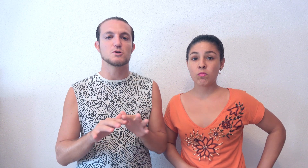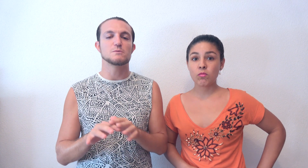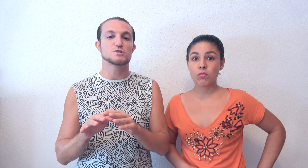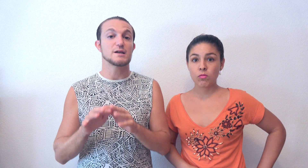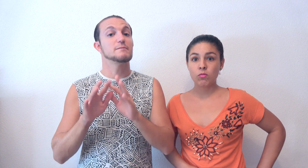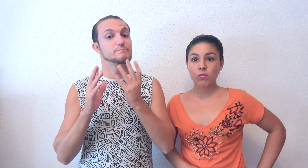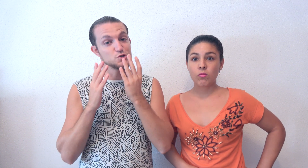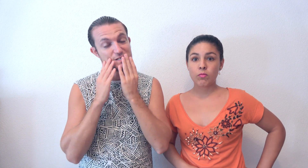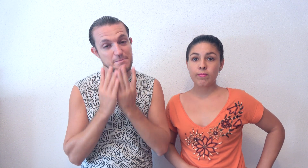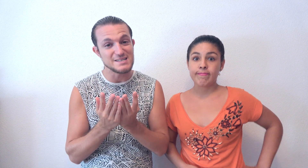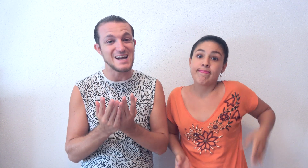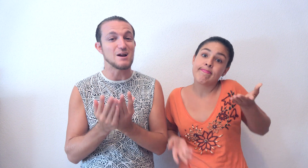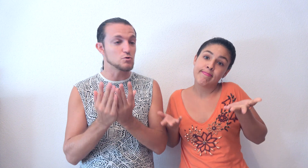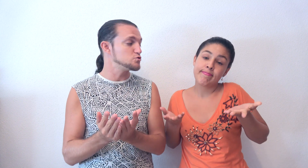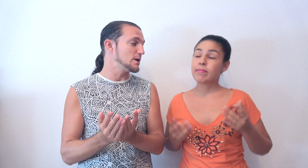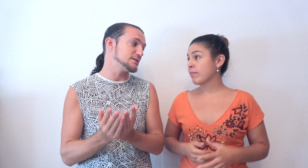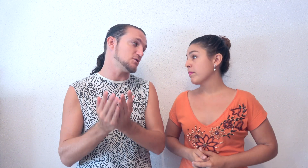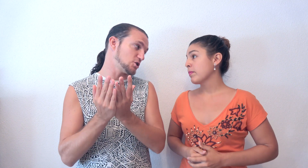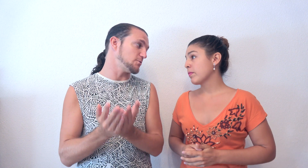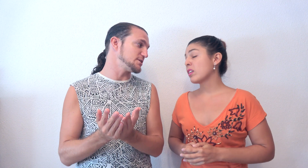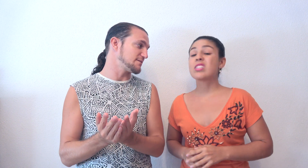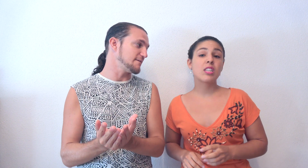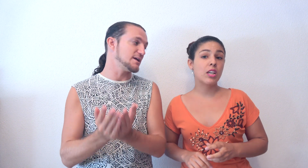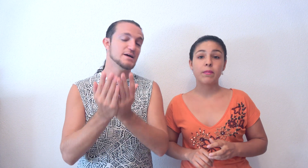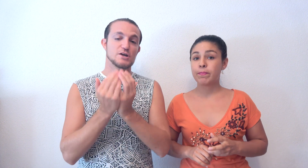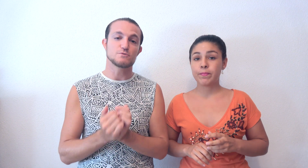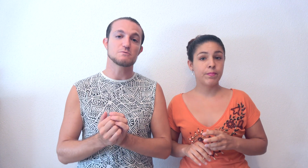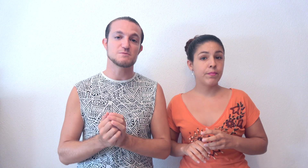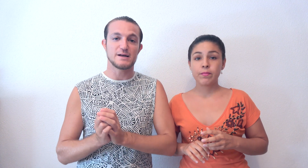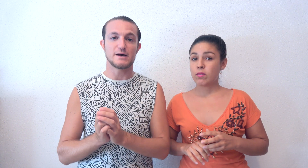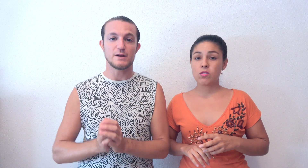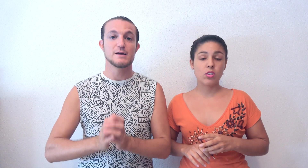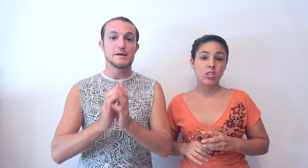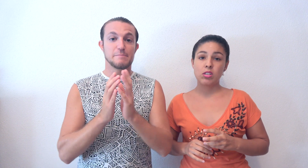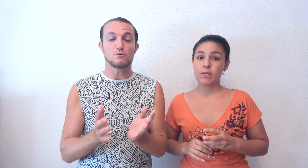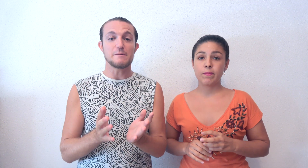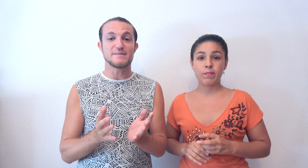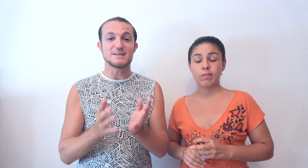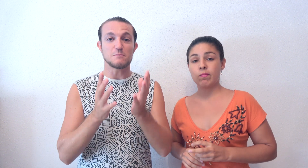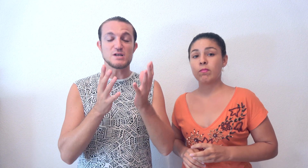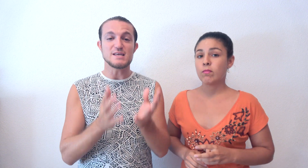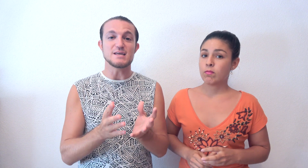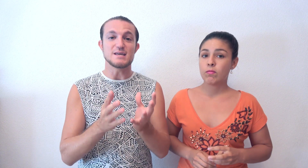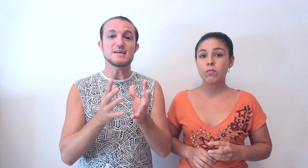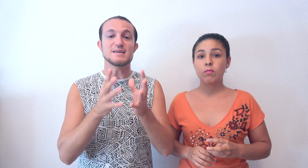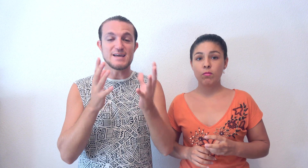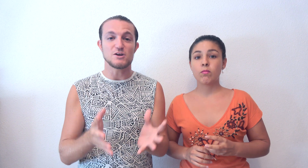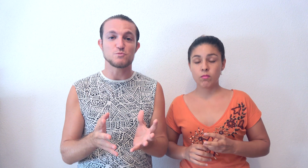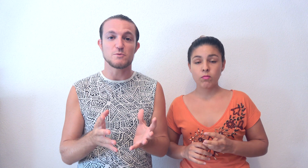no tenemos carnet, pues que sepáis que hay algunos lugares a los que no podréis acceder. Y os vamos a explicar ahora. Sí, Pero una vez que estamos allí y ya nos podemos